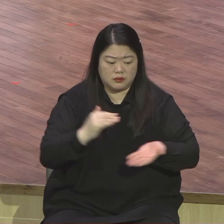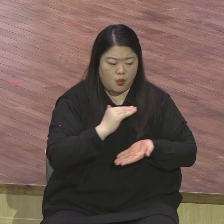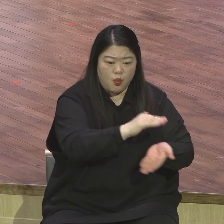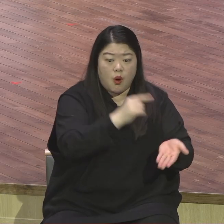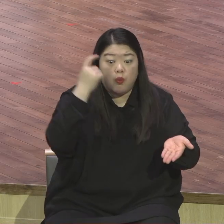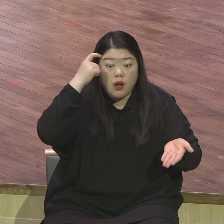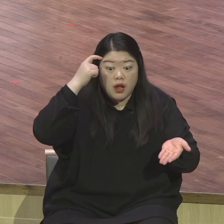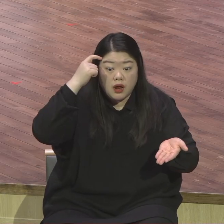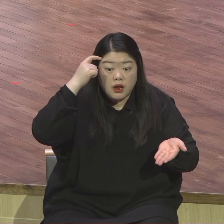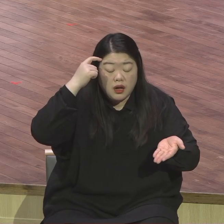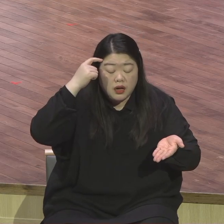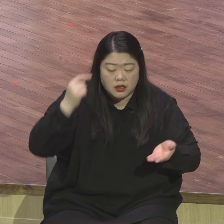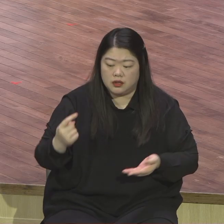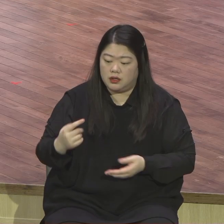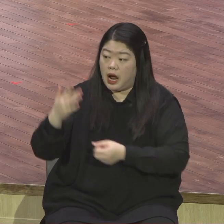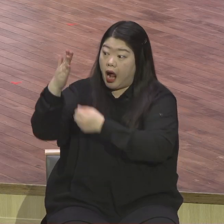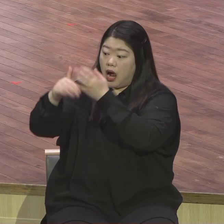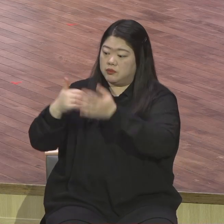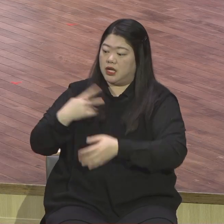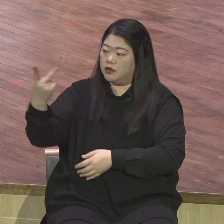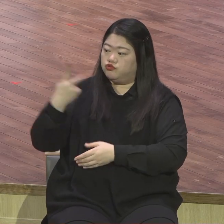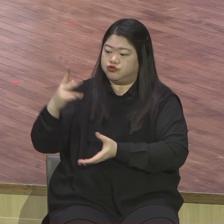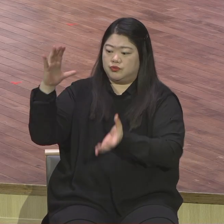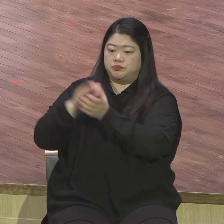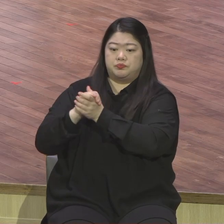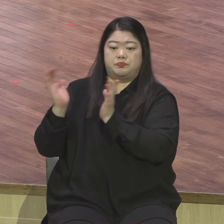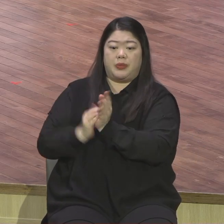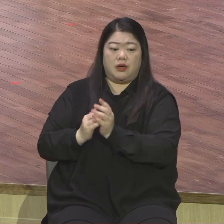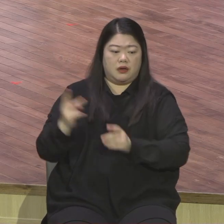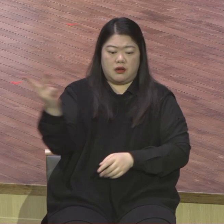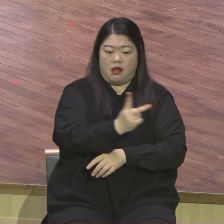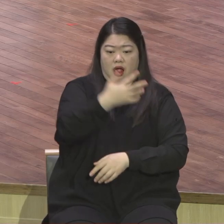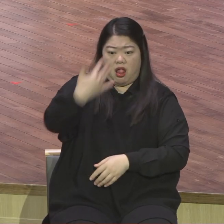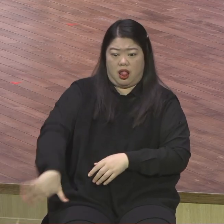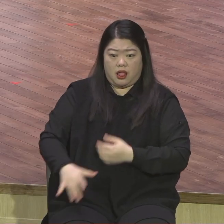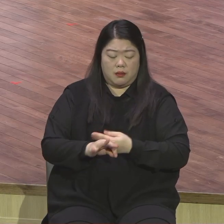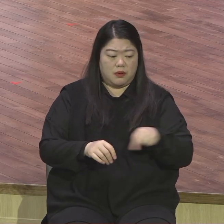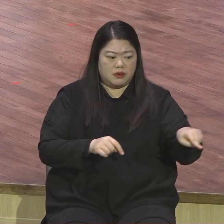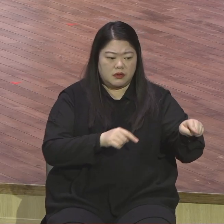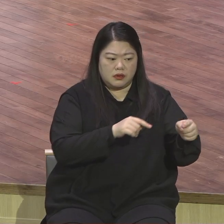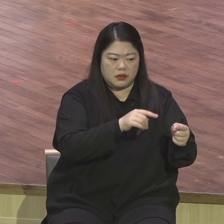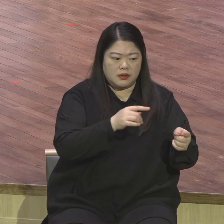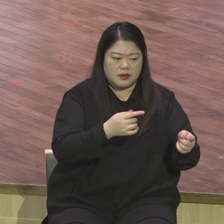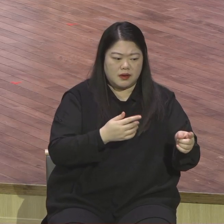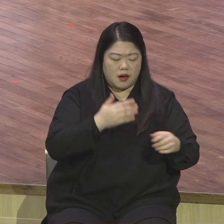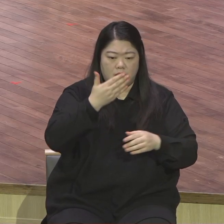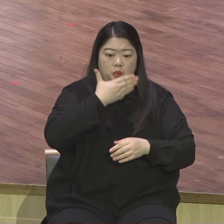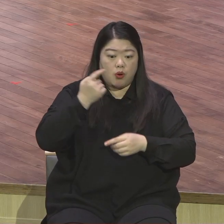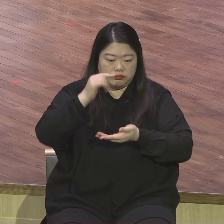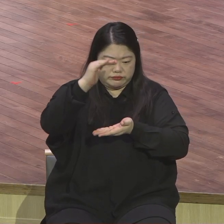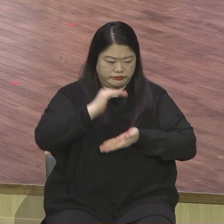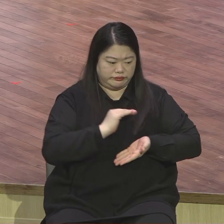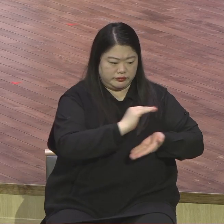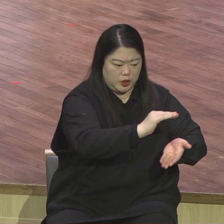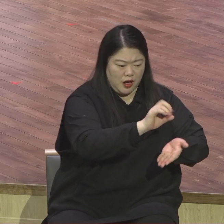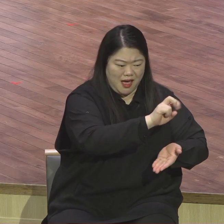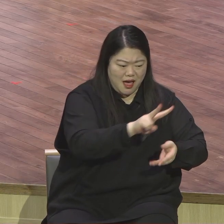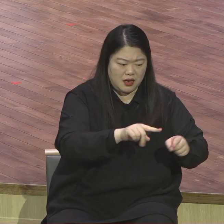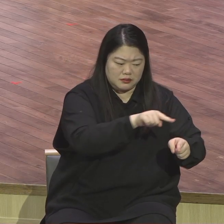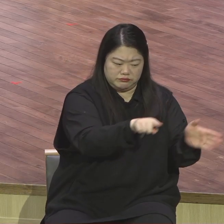화목의 대사로 세임받으기 바랍니다 이게 가장 중요한 거예요 오늘 보면 말씀은 예수님께서 제자들에게